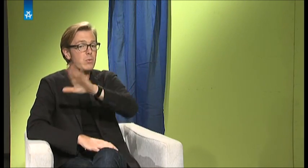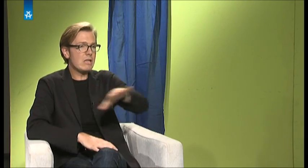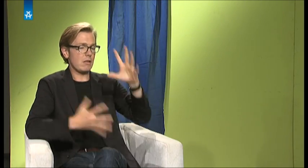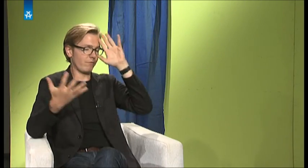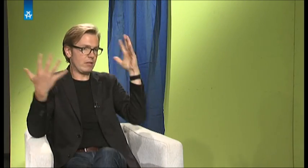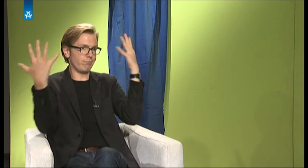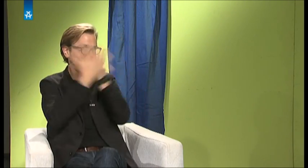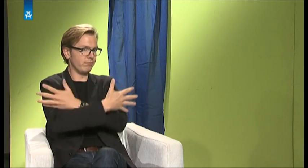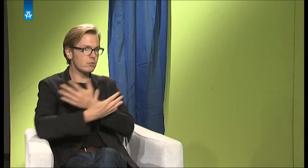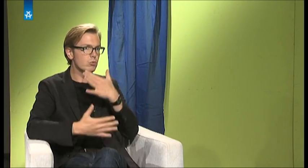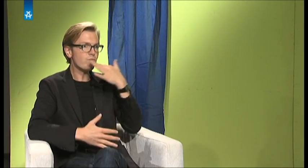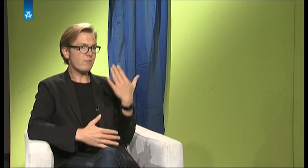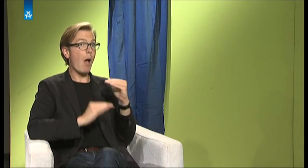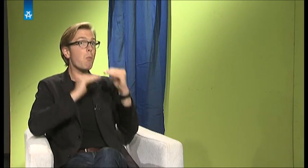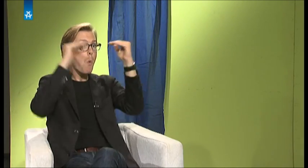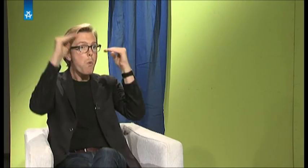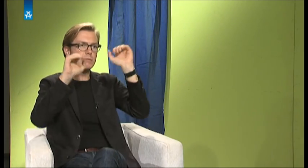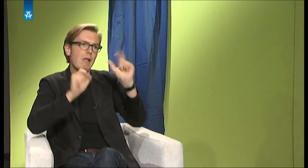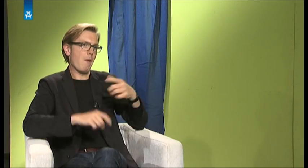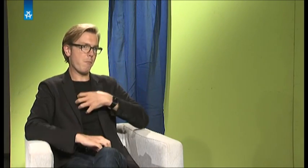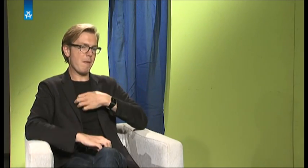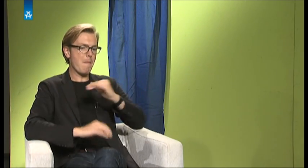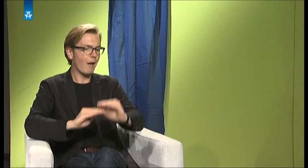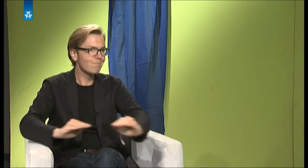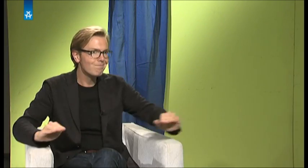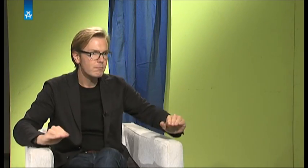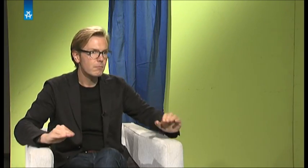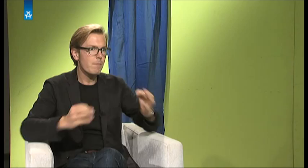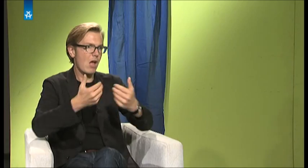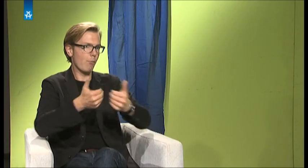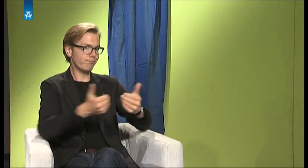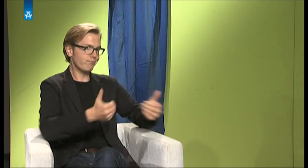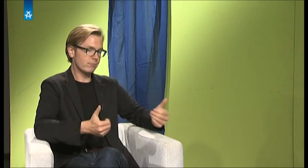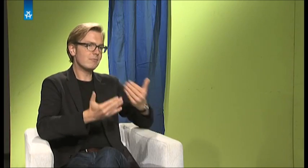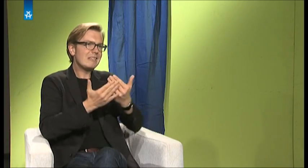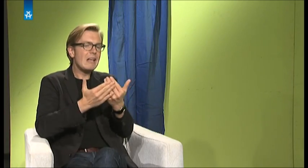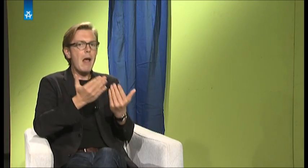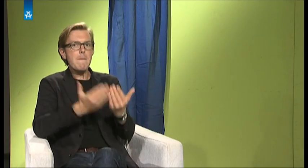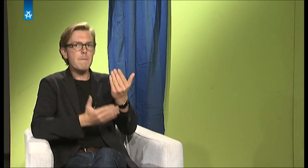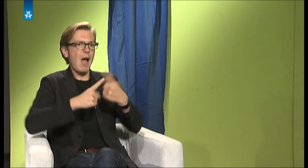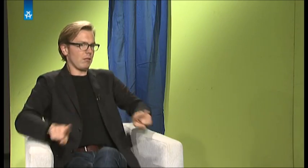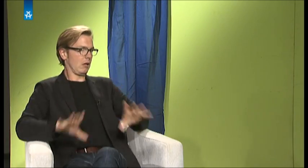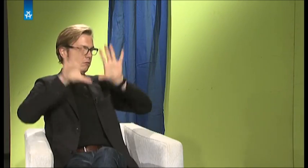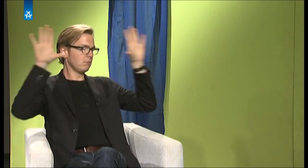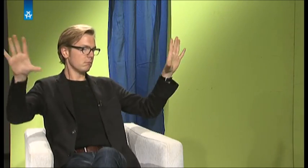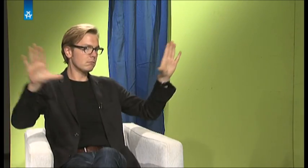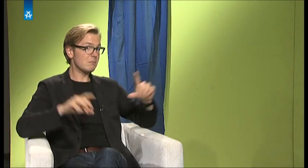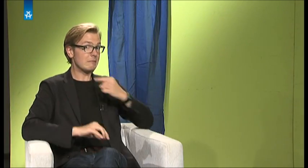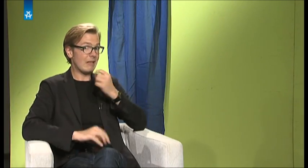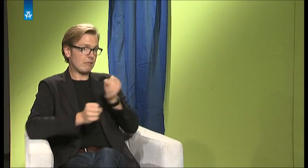Und gerade für kleinere Kinder ein bisschen schwierig. Ich glaube, da müsste man vielleicht eher eine Trennung durchführen. Das ist anders in Amerika als hier. Ich würde das nicht